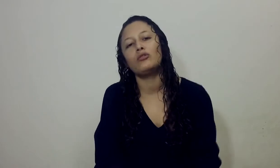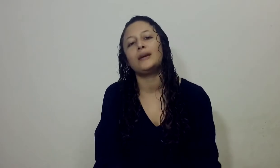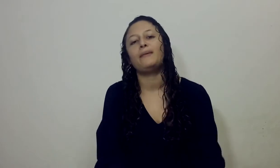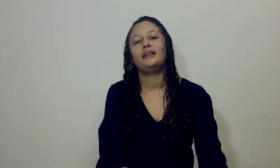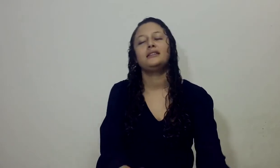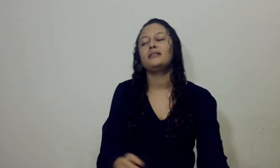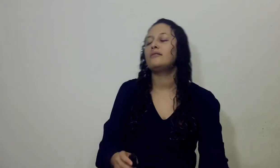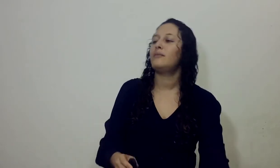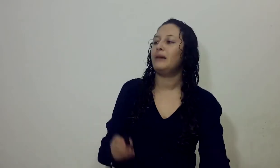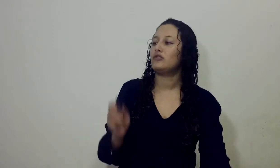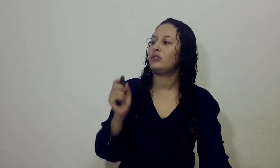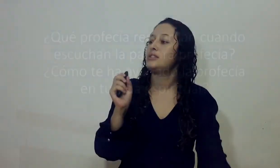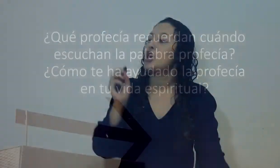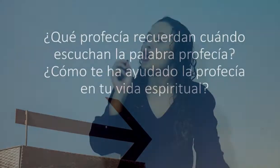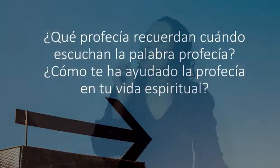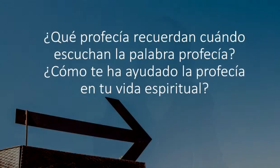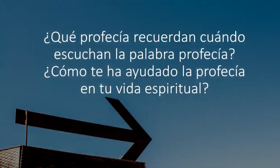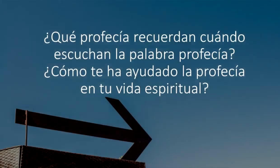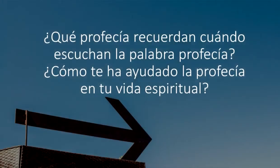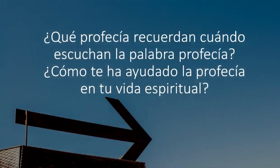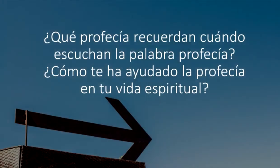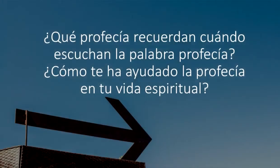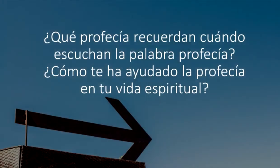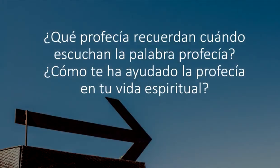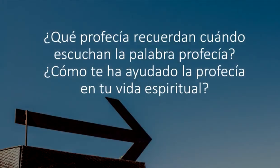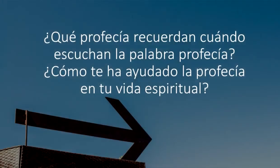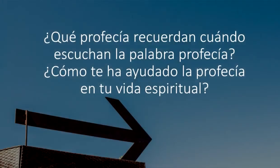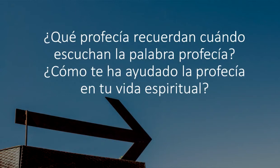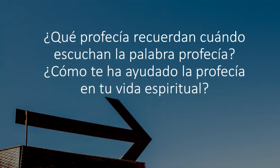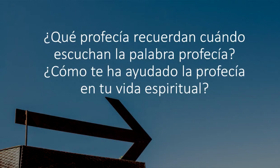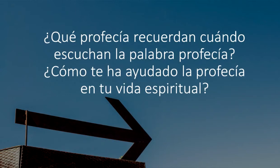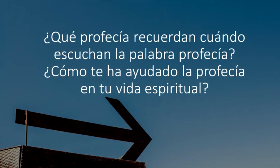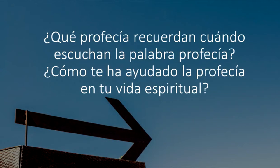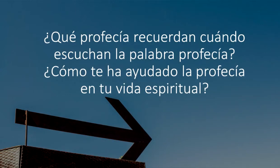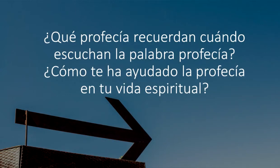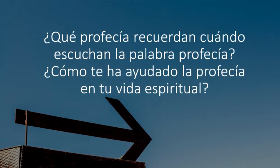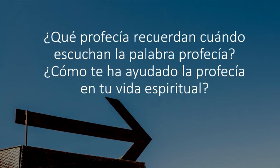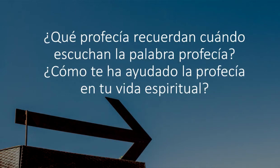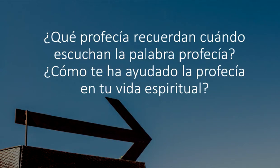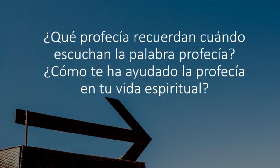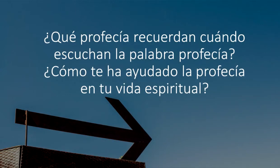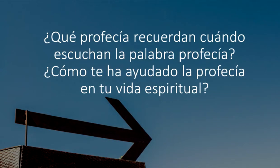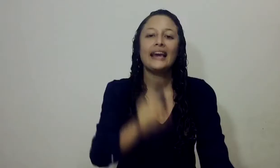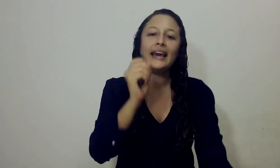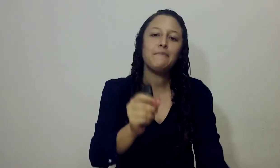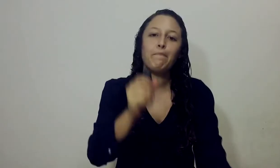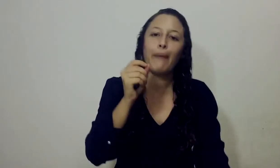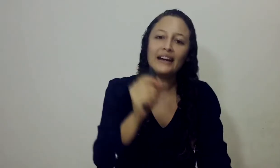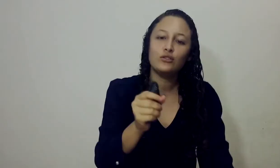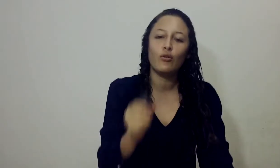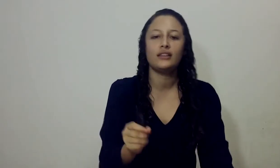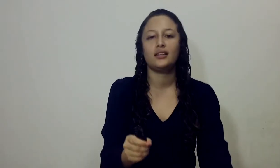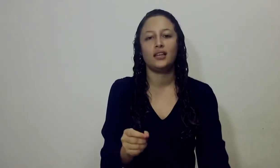pregunta para iniciar este repaso es, ¿cómo te ha ayudado la profecía en tu vida espiritual? ¿Qué